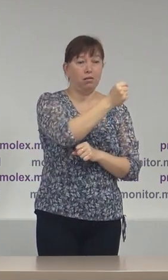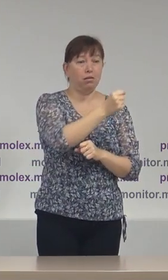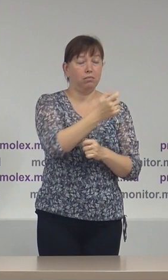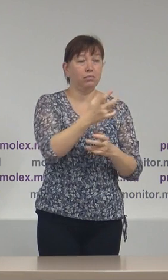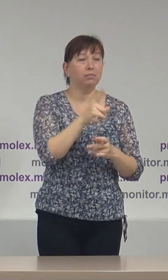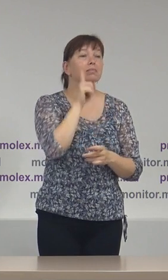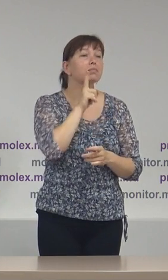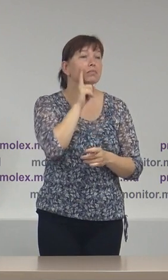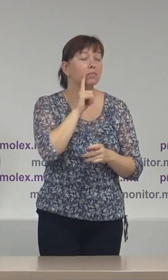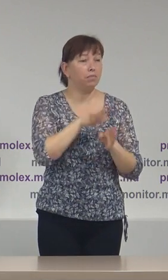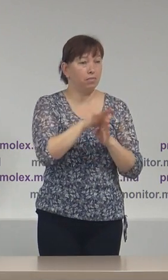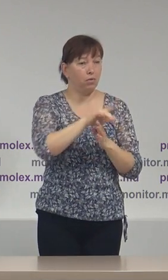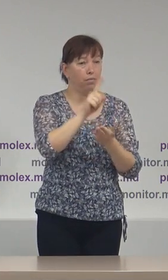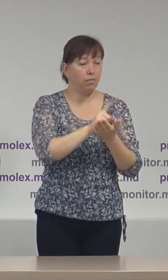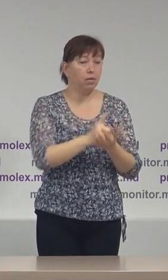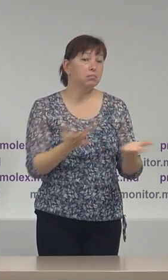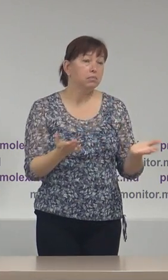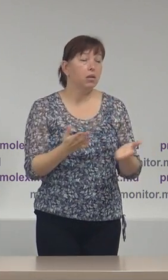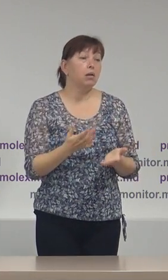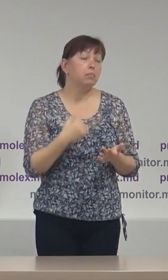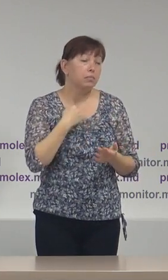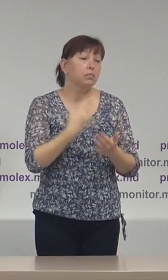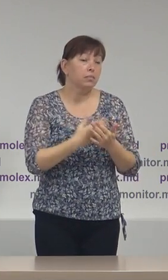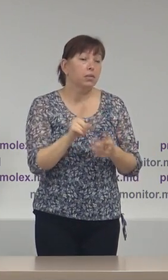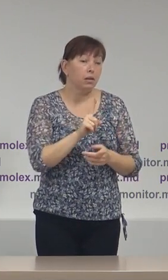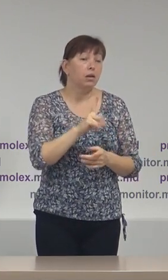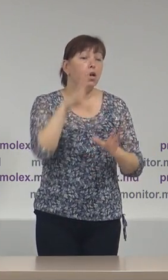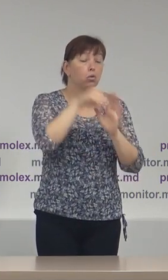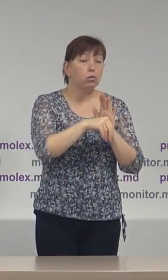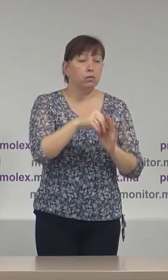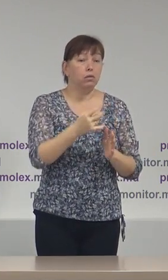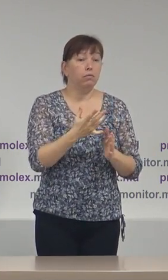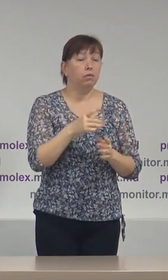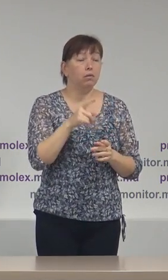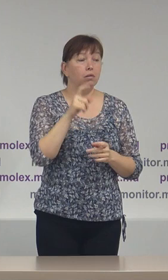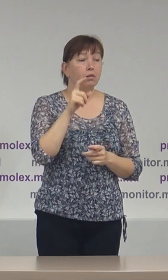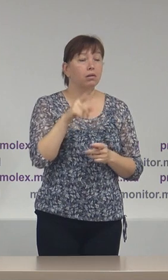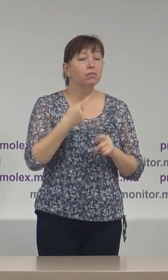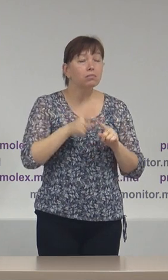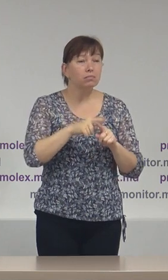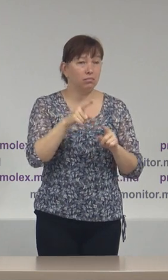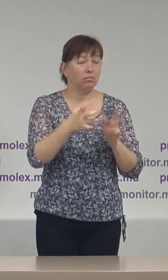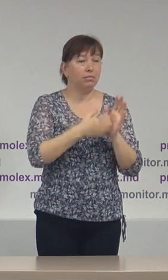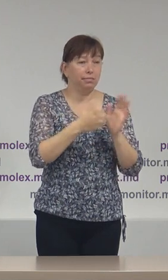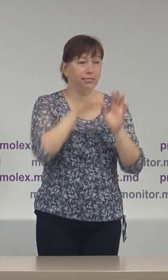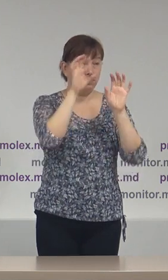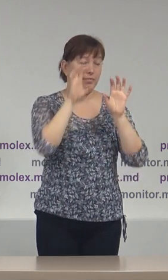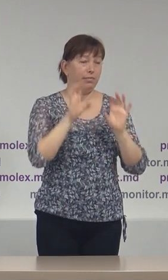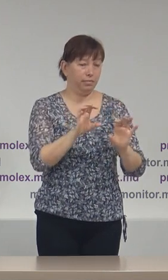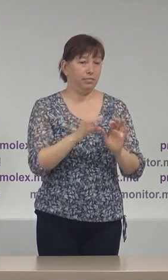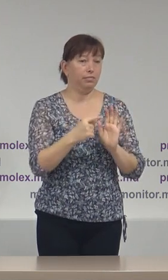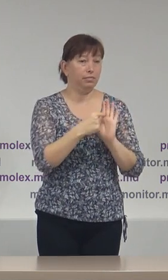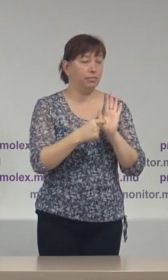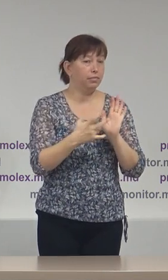funcției de președinte, probabil inclusiv datorită acelor prevederi legislativi imperfecte care